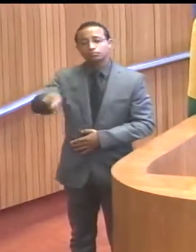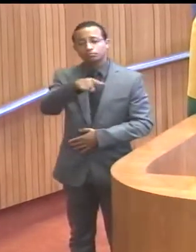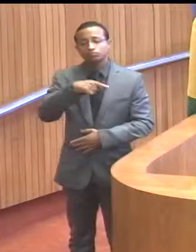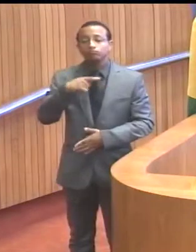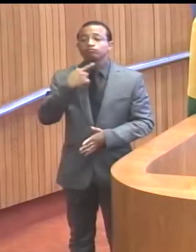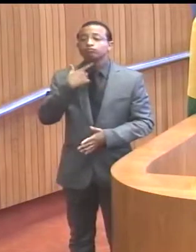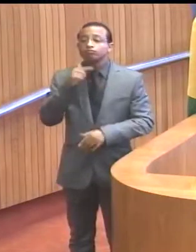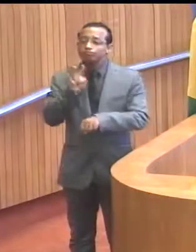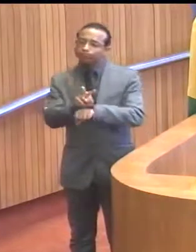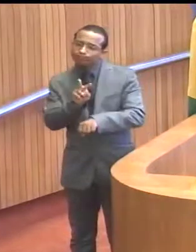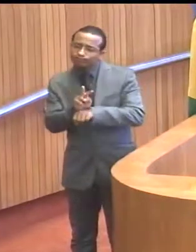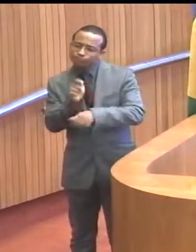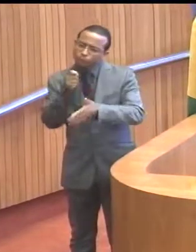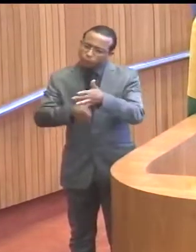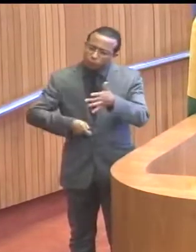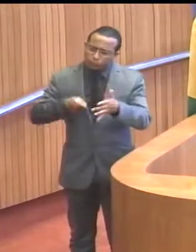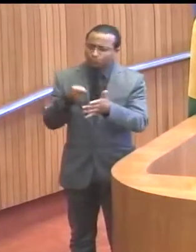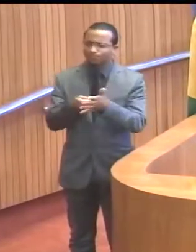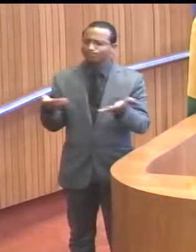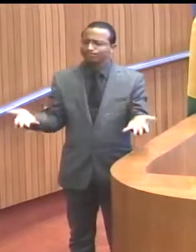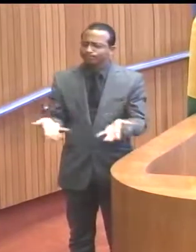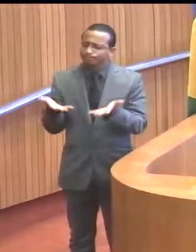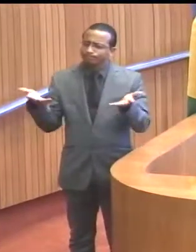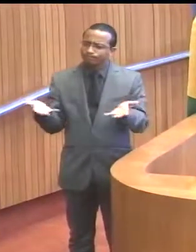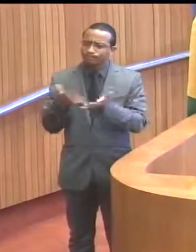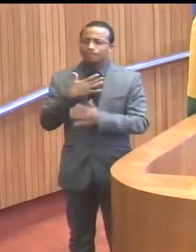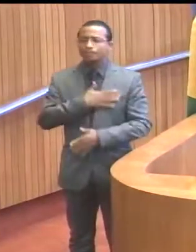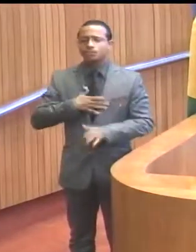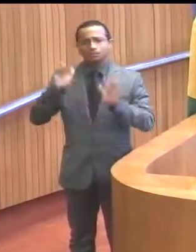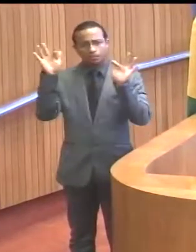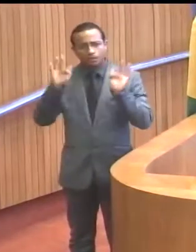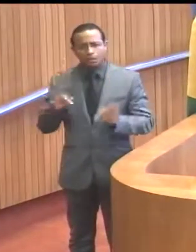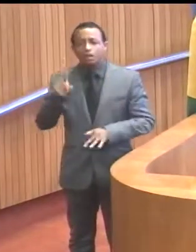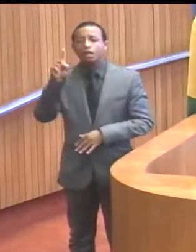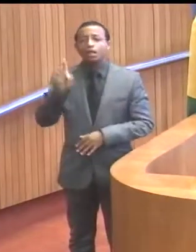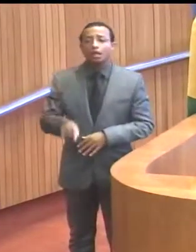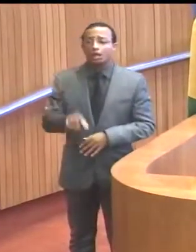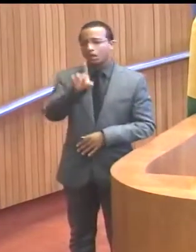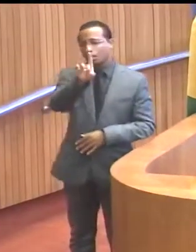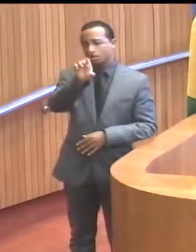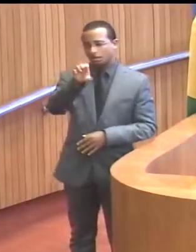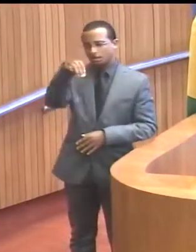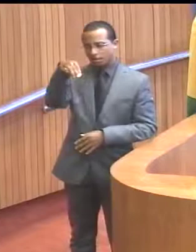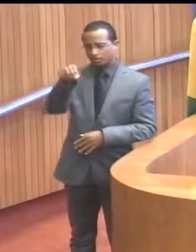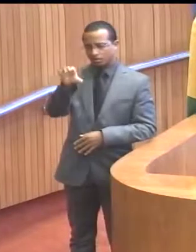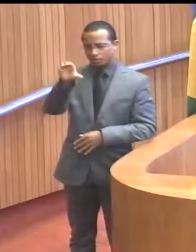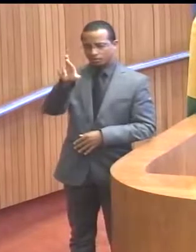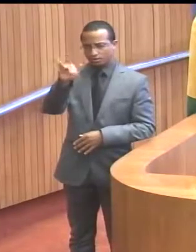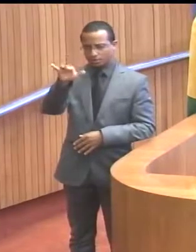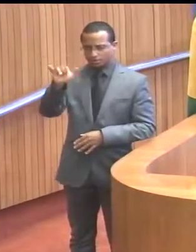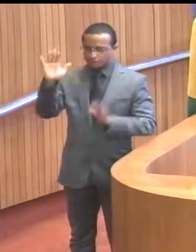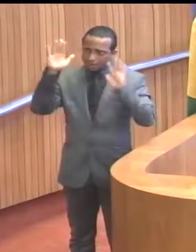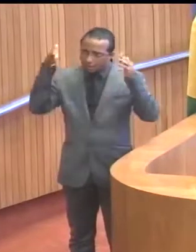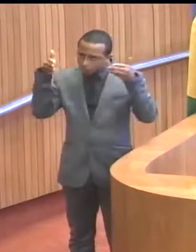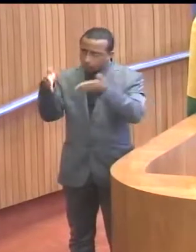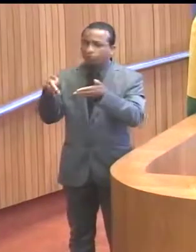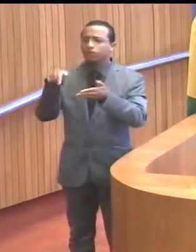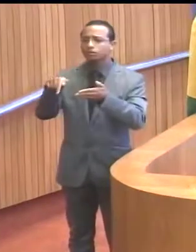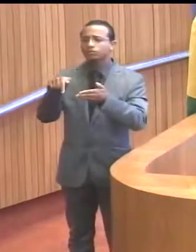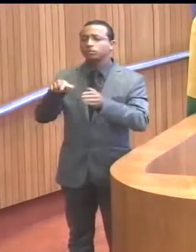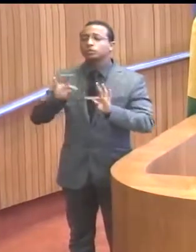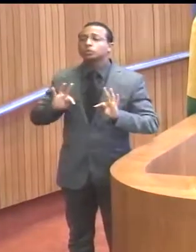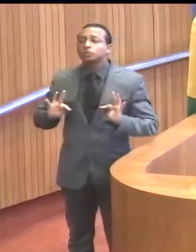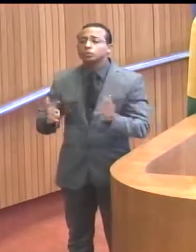defendemos, enaltecemos e somos felizes em ter, que é o princípio da democracia. Um governo voltado, de fato, para